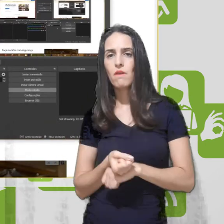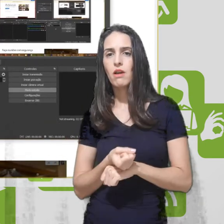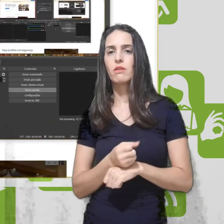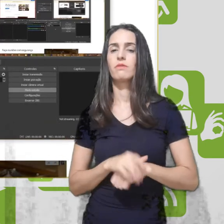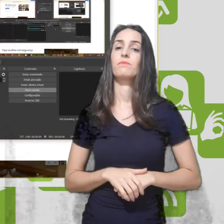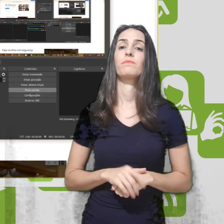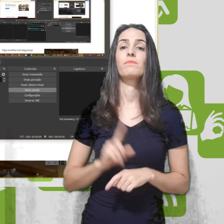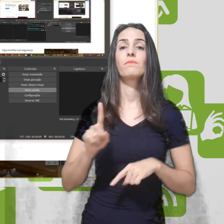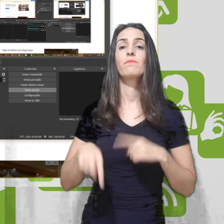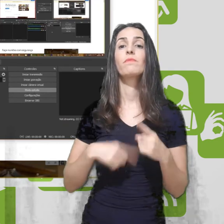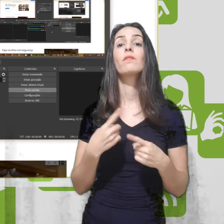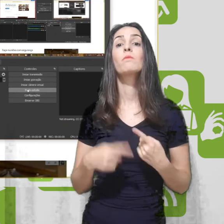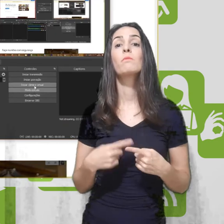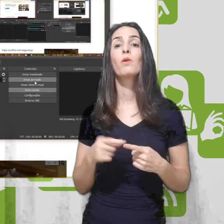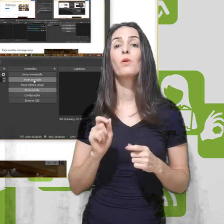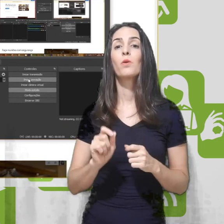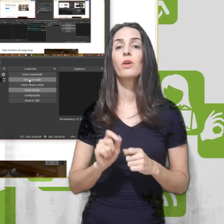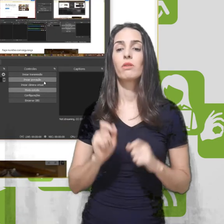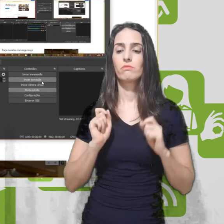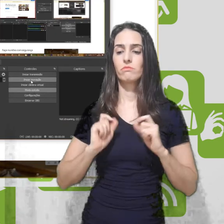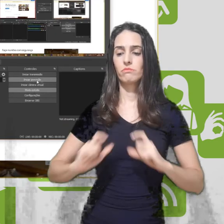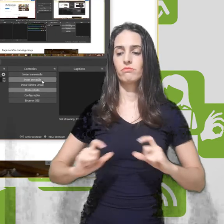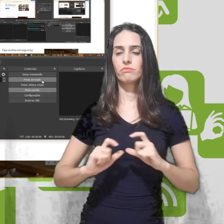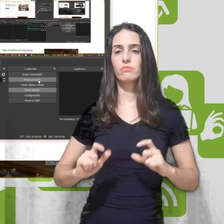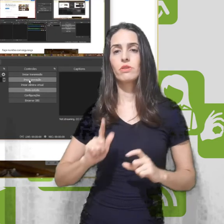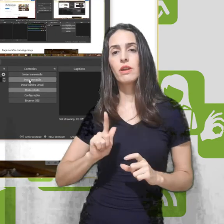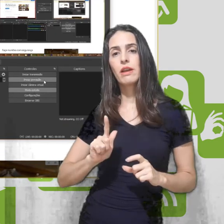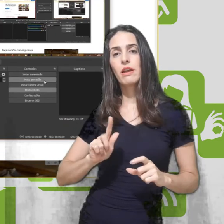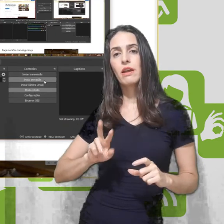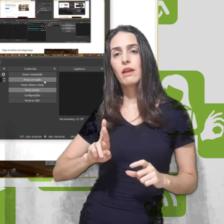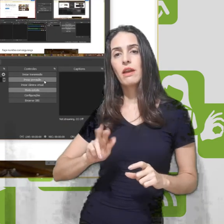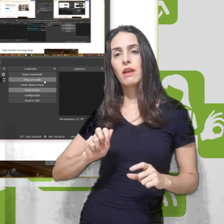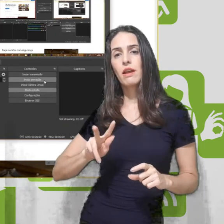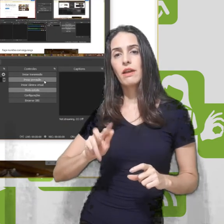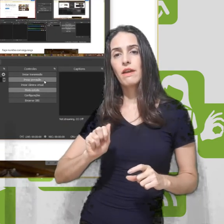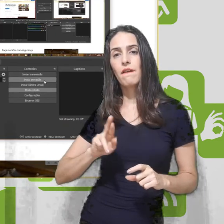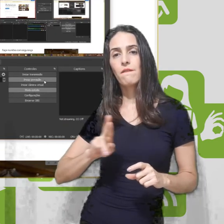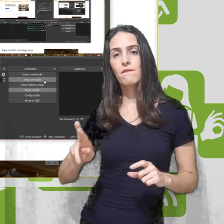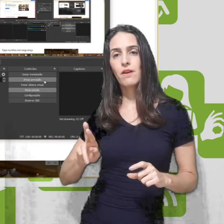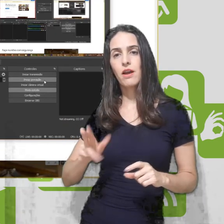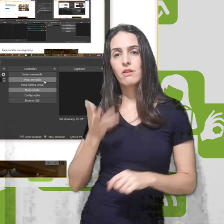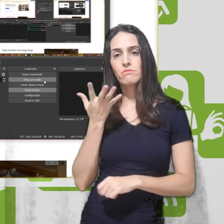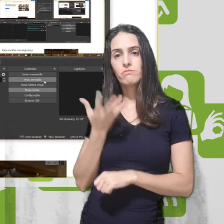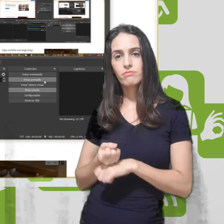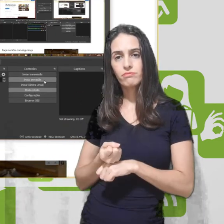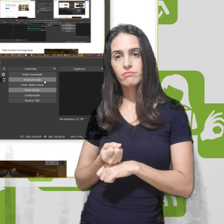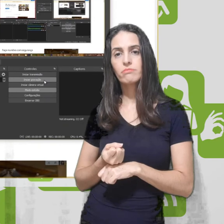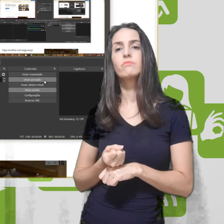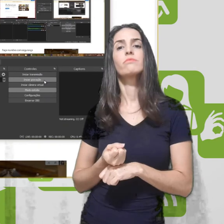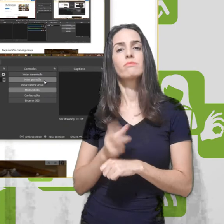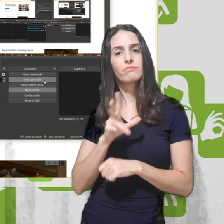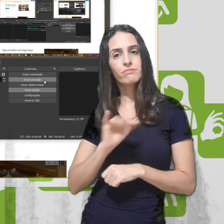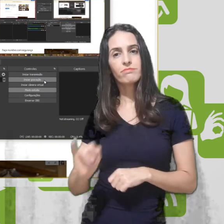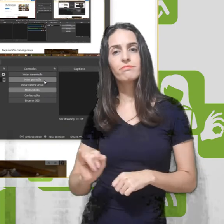E aí depois disso é só vocês clicarem em gravar que já vai gravar. E salvar lá na pasta do vídeo.